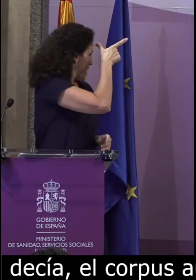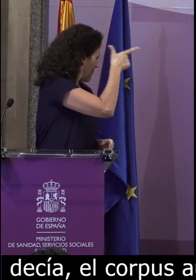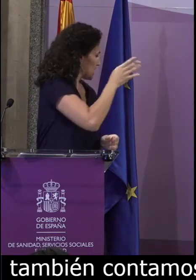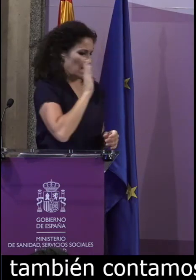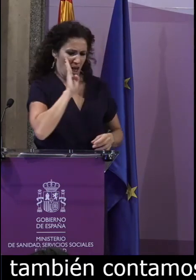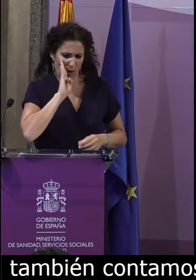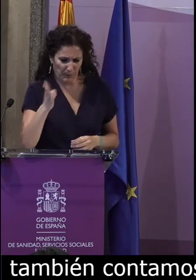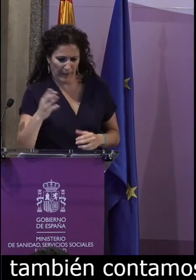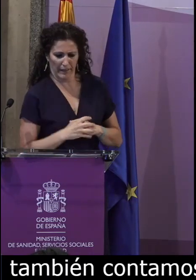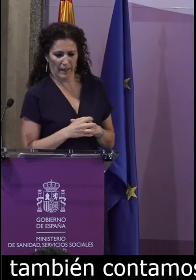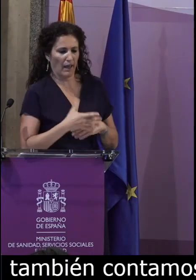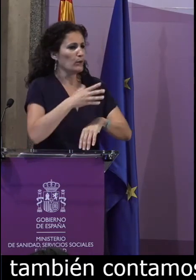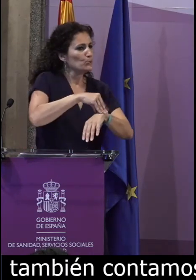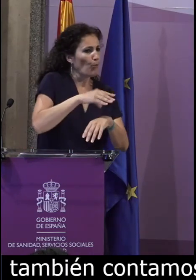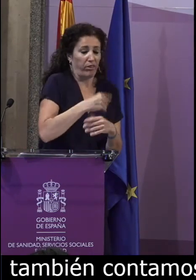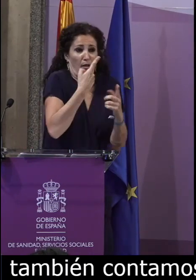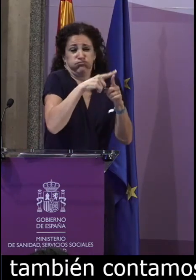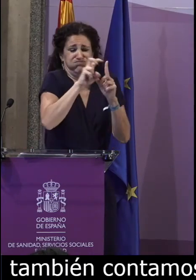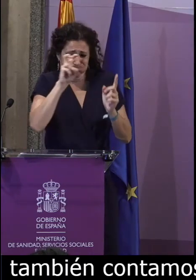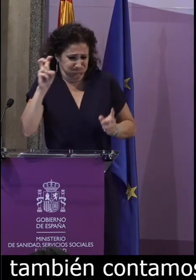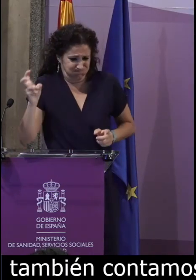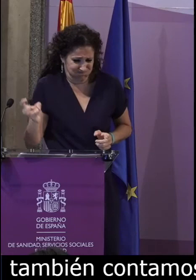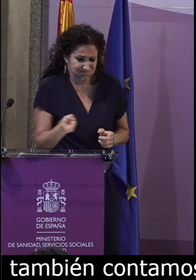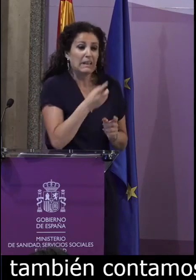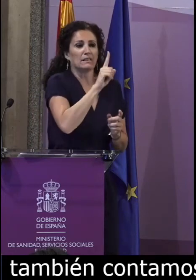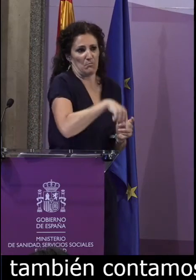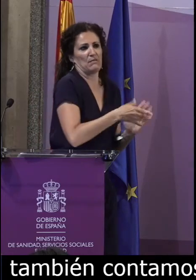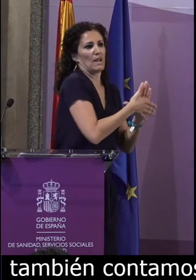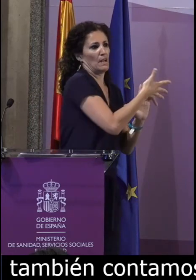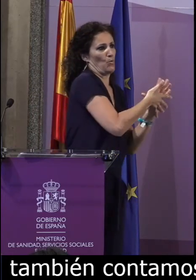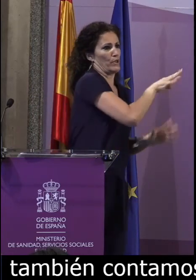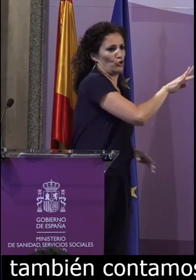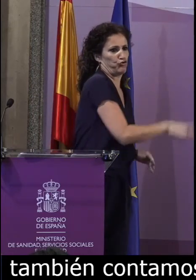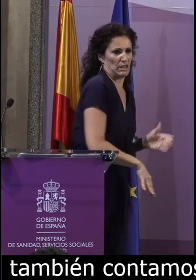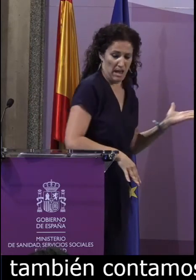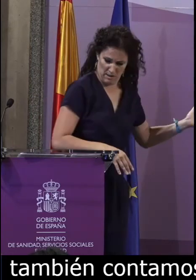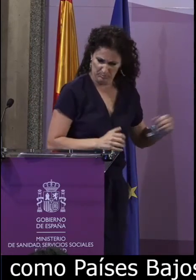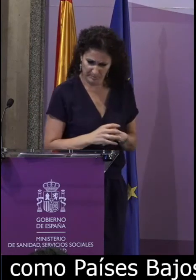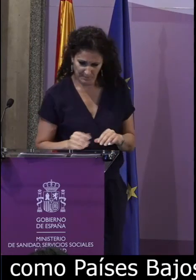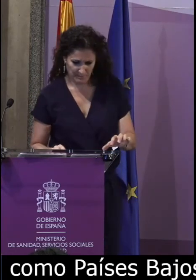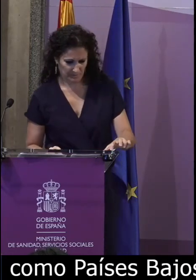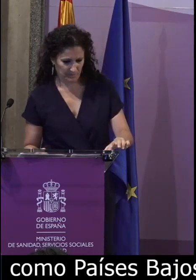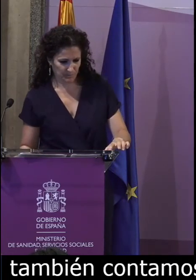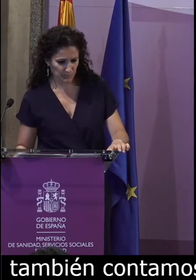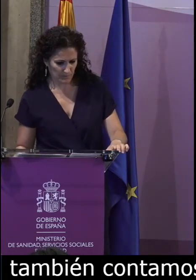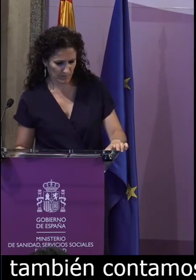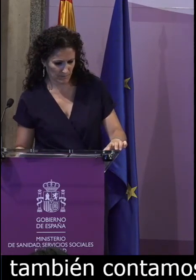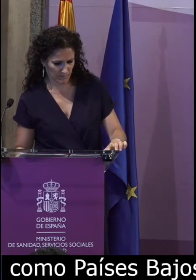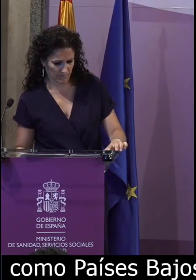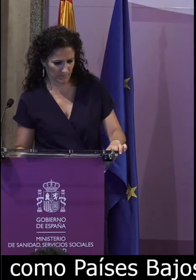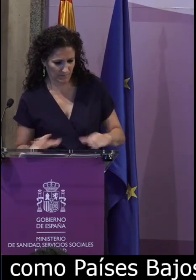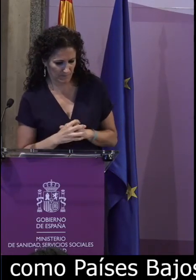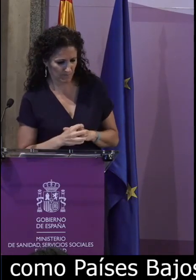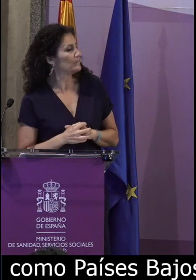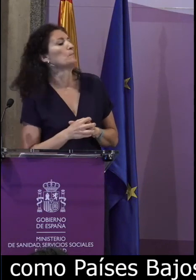Unido, Alemania, Bélgica, Suecia, y como no, con el Corpus de la Lengua de Signos catalana.